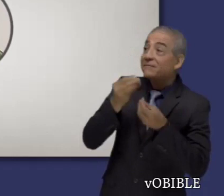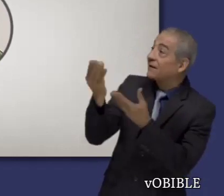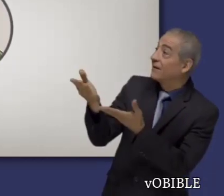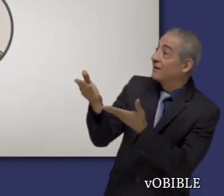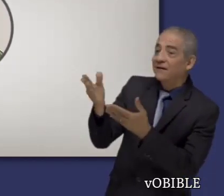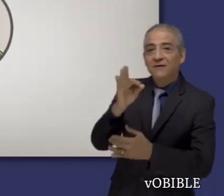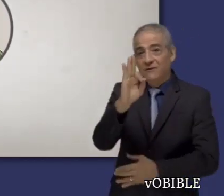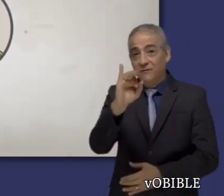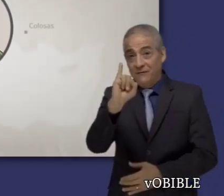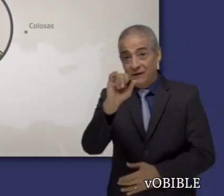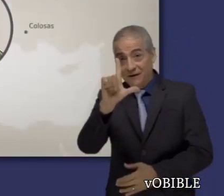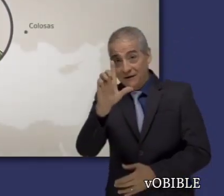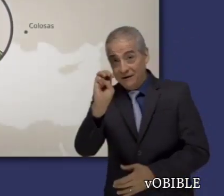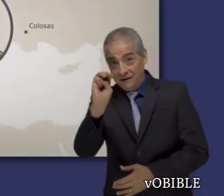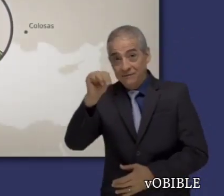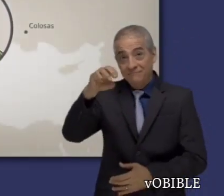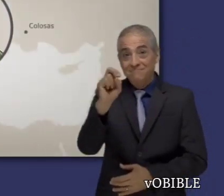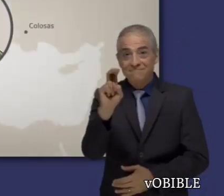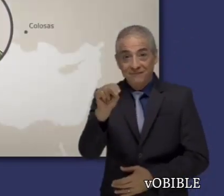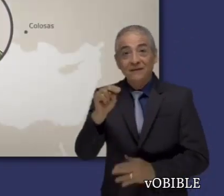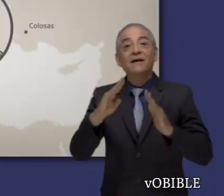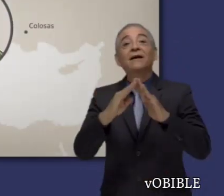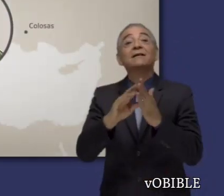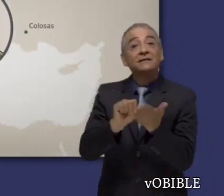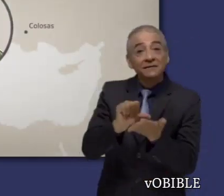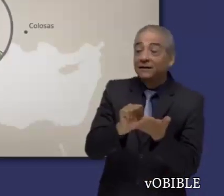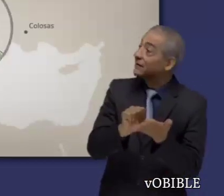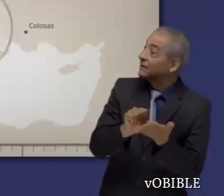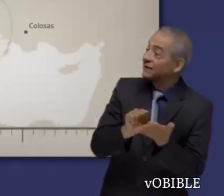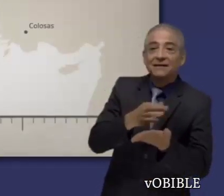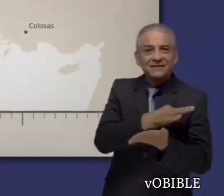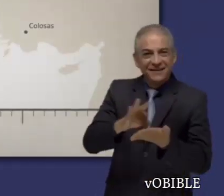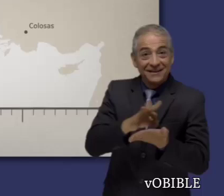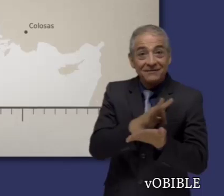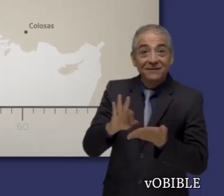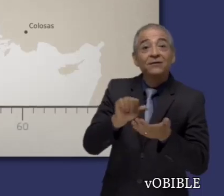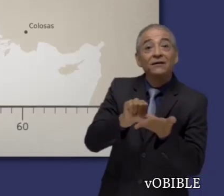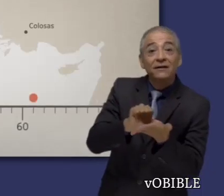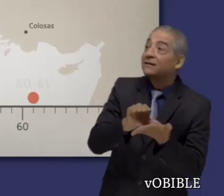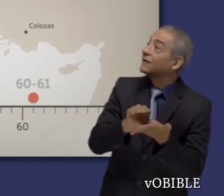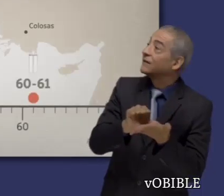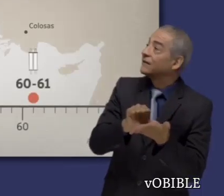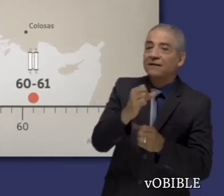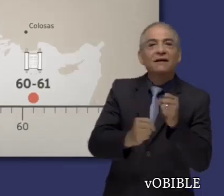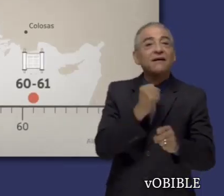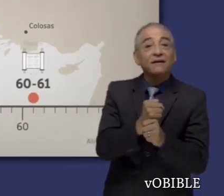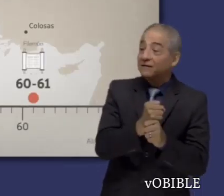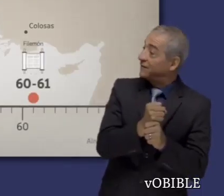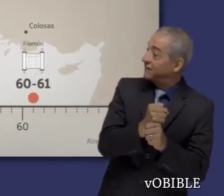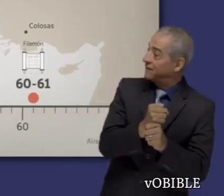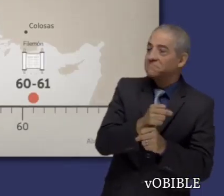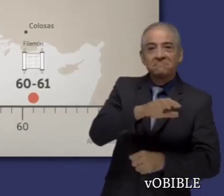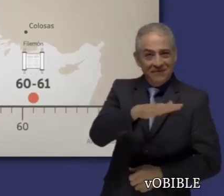amigo y hermano espiritual que vivía en la ciudad de Colosas, Asia Menor. La carta escrita en Roma alrededor del